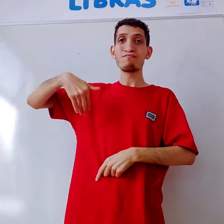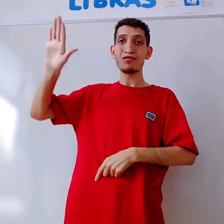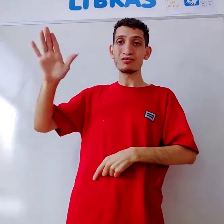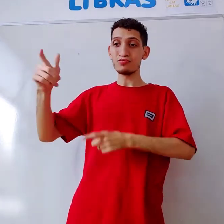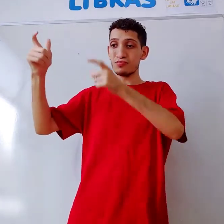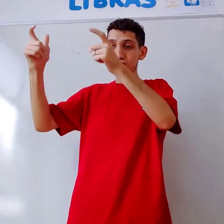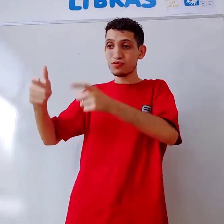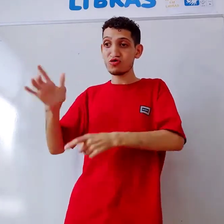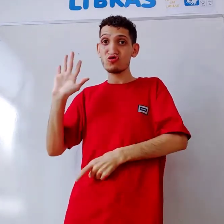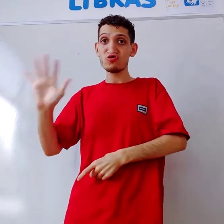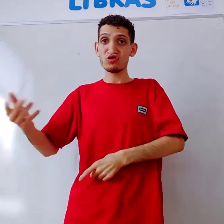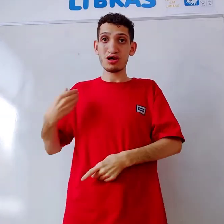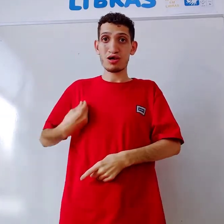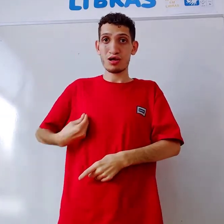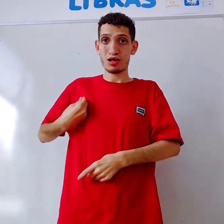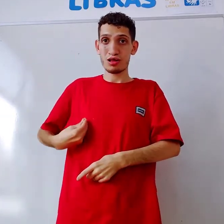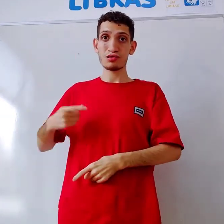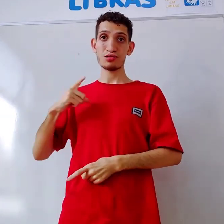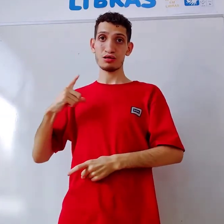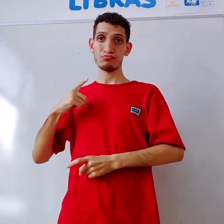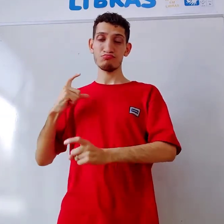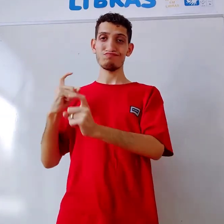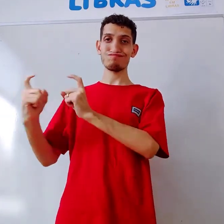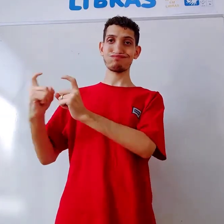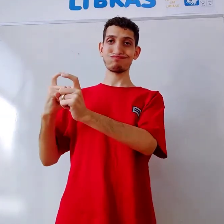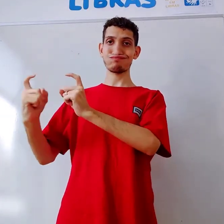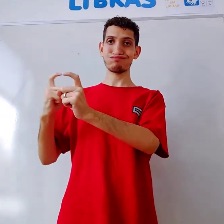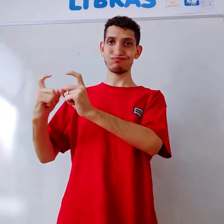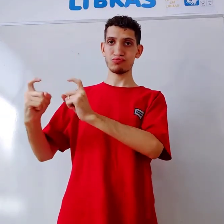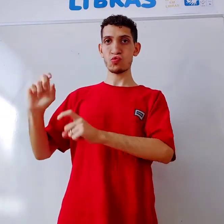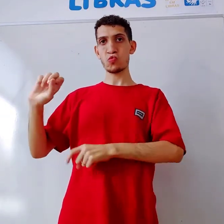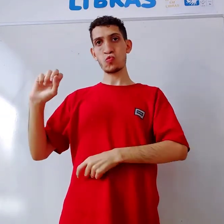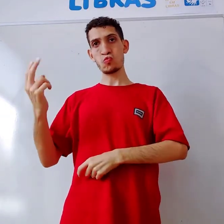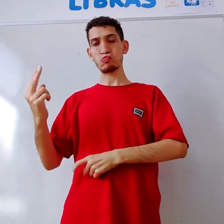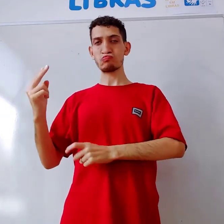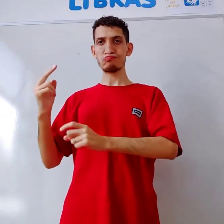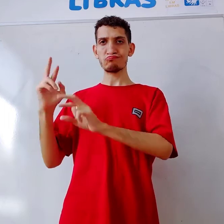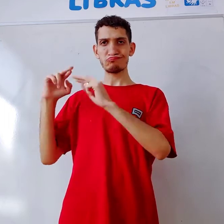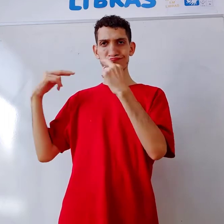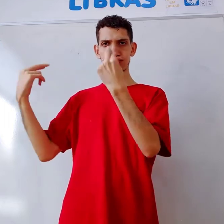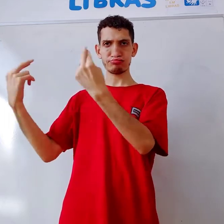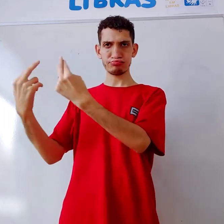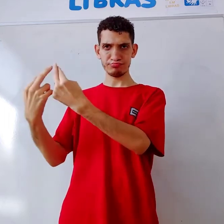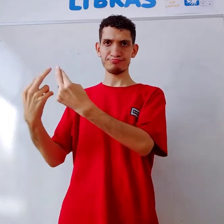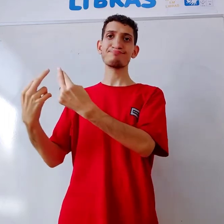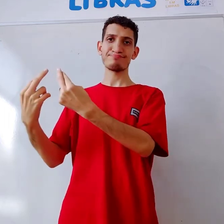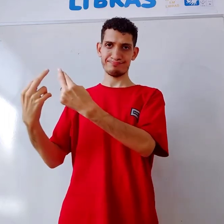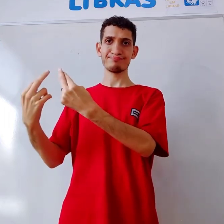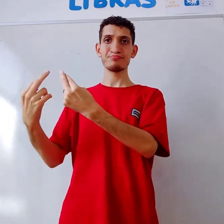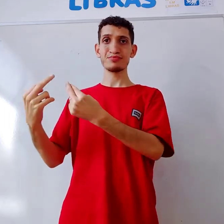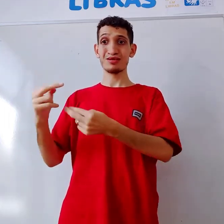isso, mais lugar já existir, ter reu-nião ali, ou reu-nião,